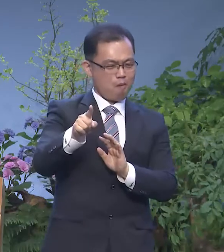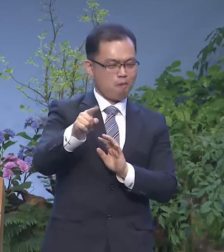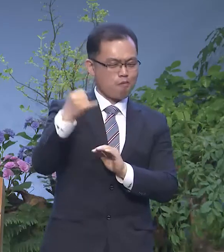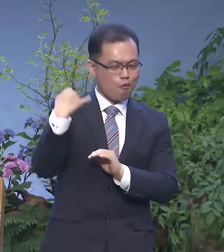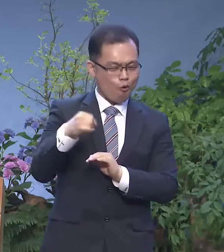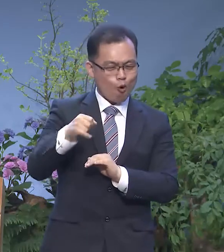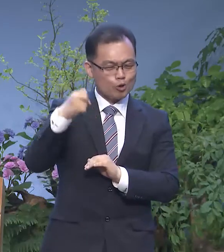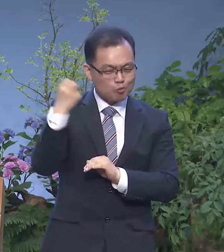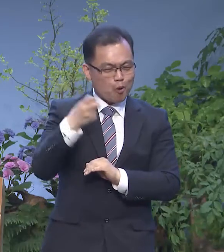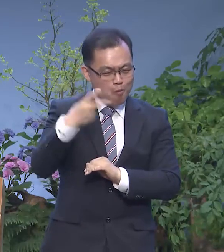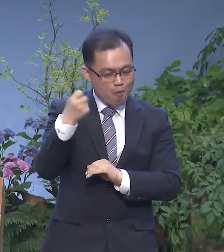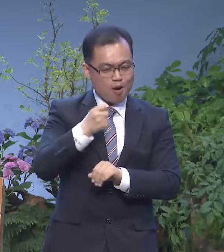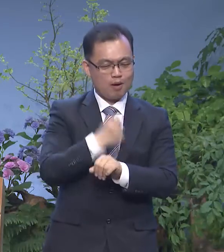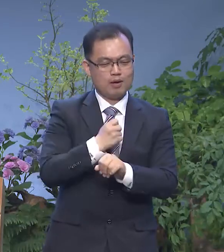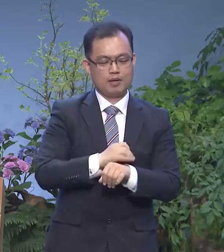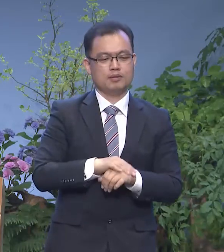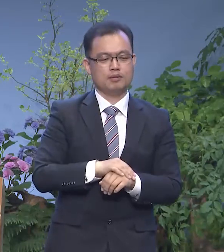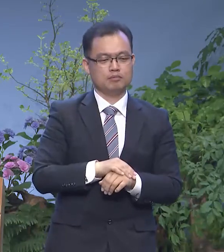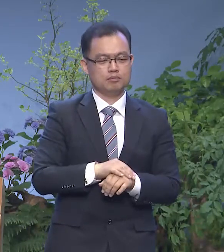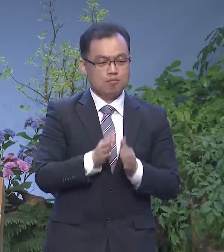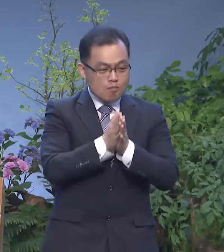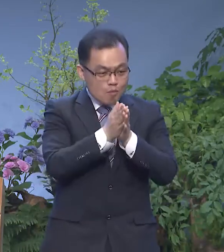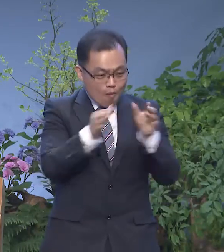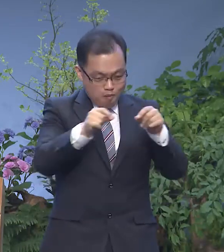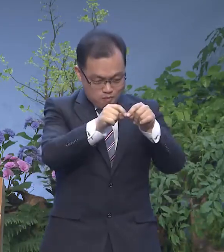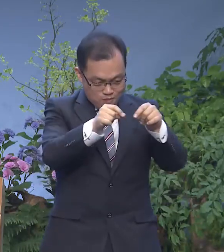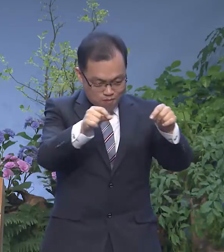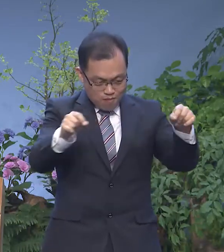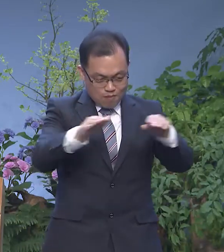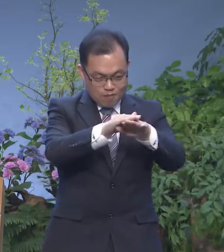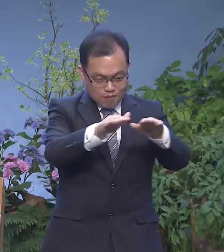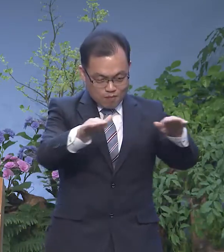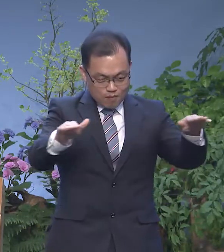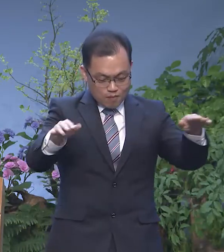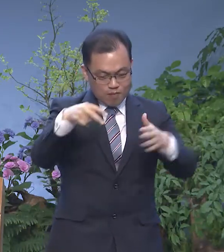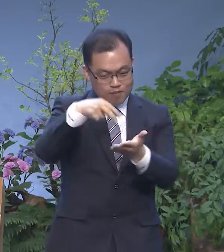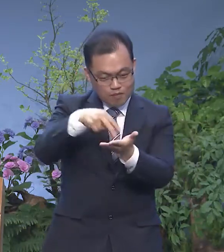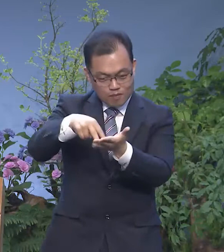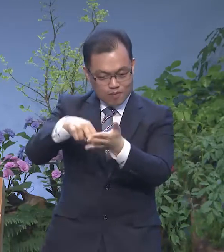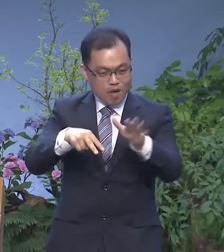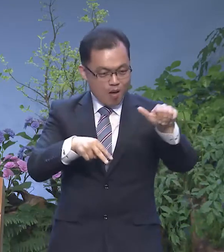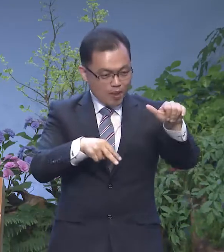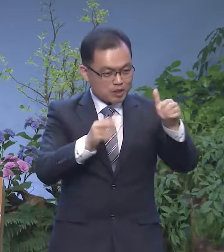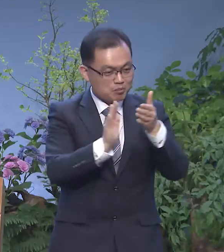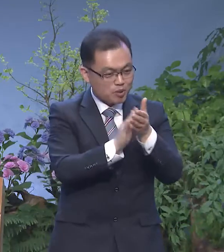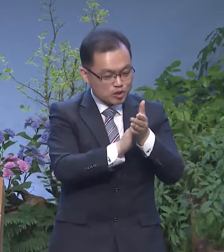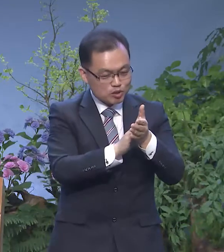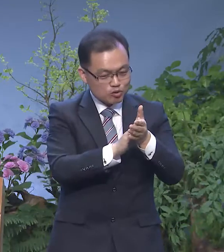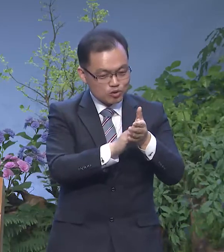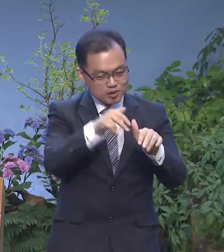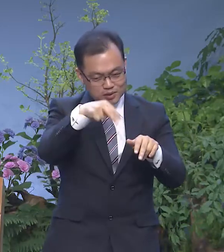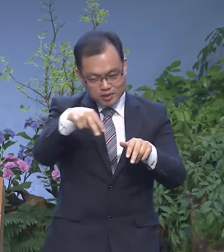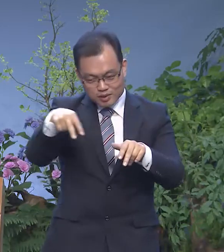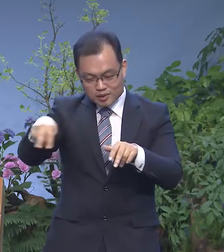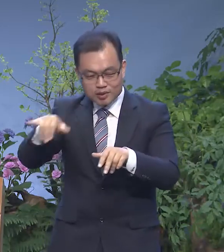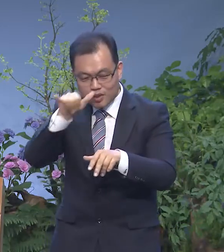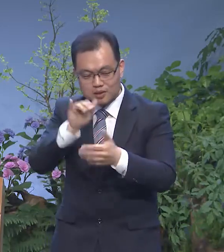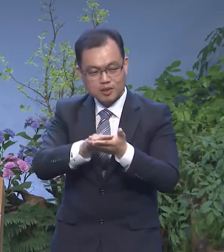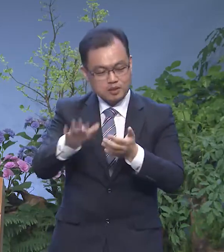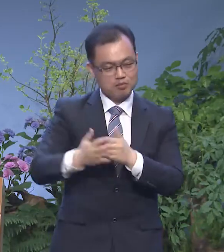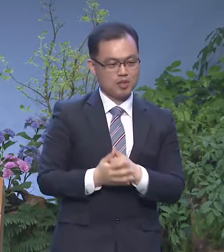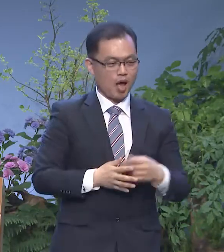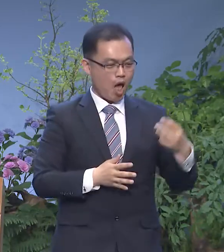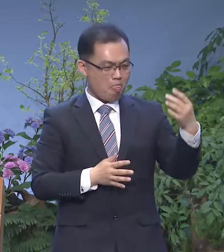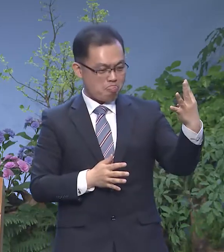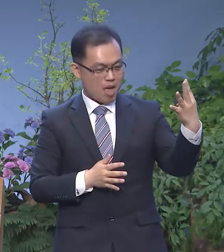다섯 명이 출발점에 서서 총소리와 함께 출발을 했습니다 네 명의 친구들은 앞서 열심히